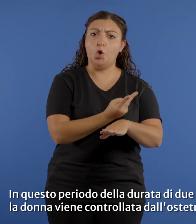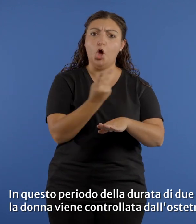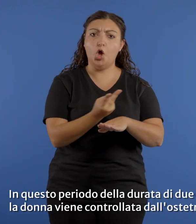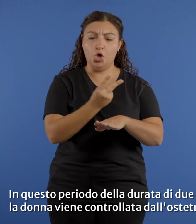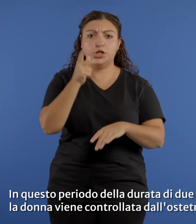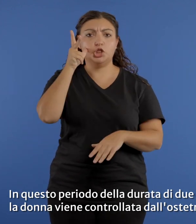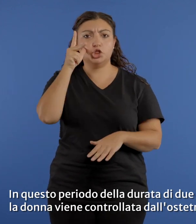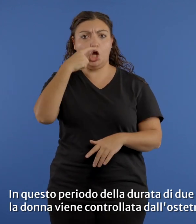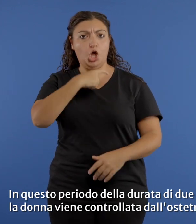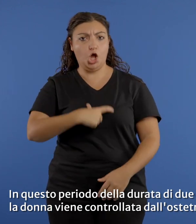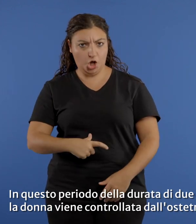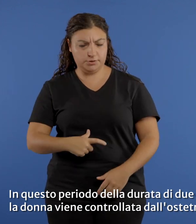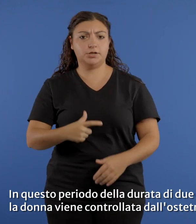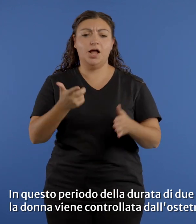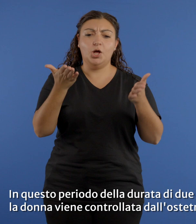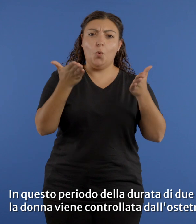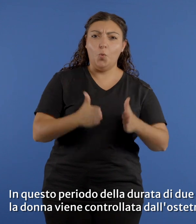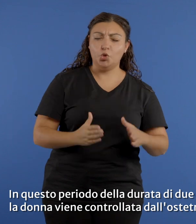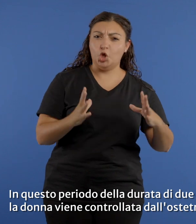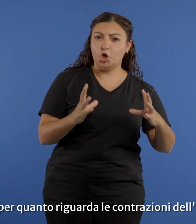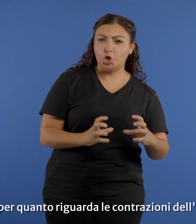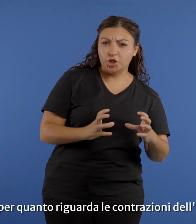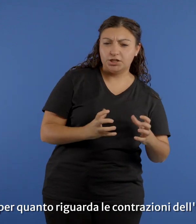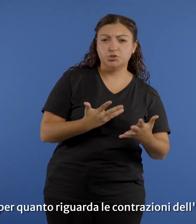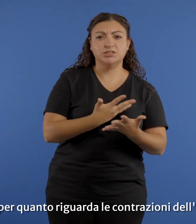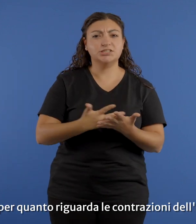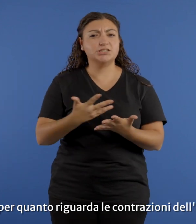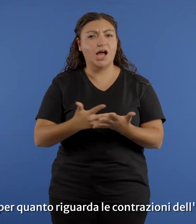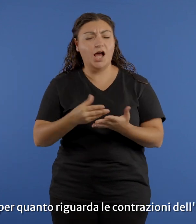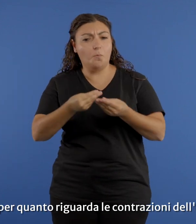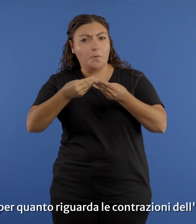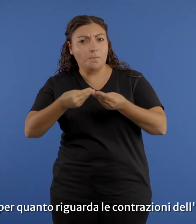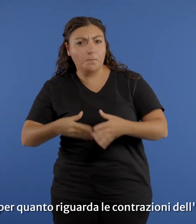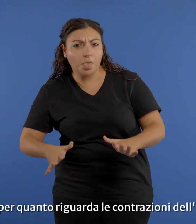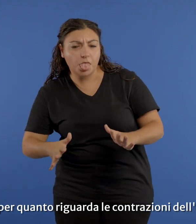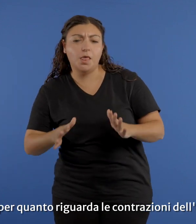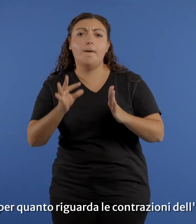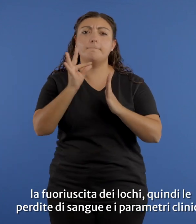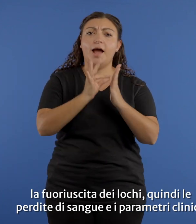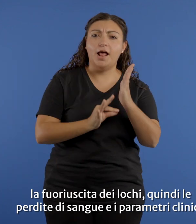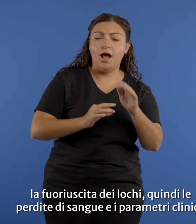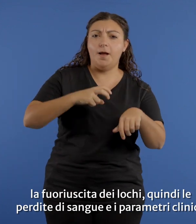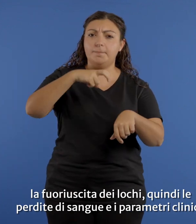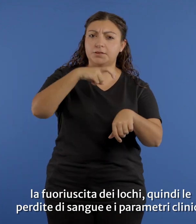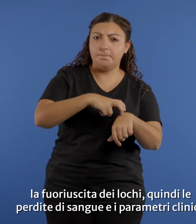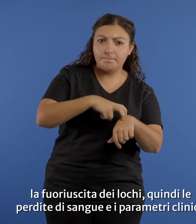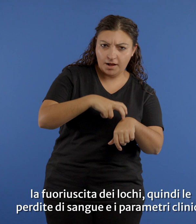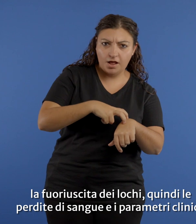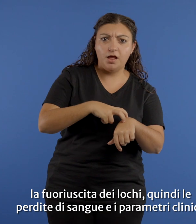ore la donna viene controllata dall'ostetrica per quanto riguarda le contrazioni dell'utero, la fuoriuscita dei locchi, quindi le